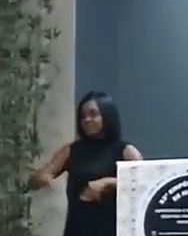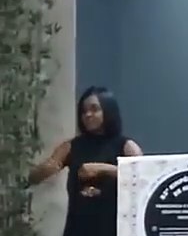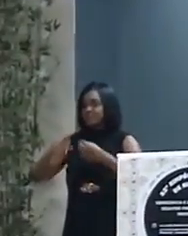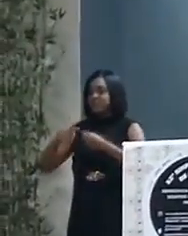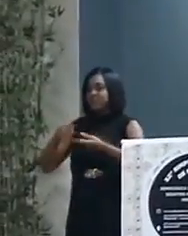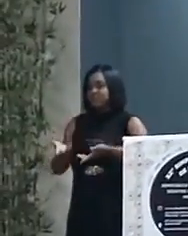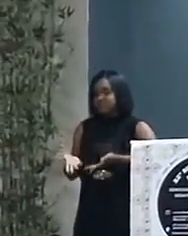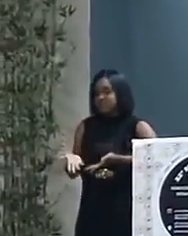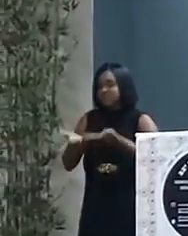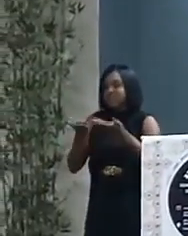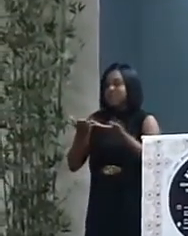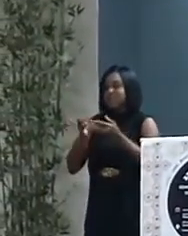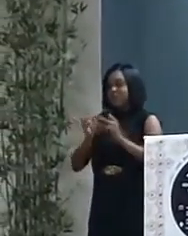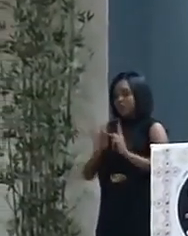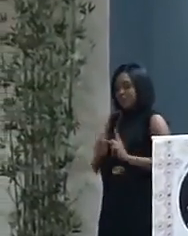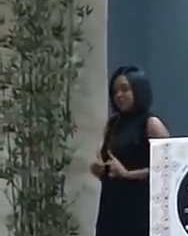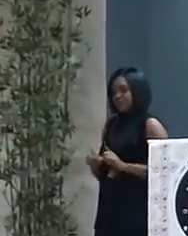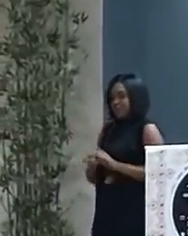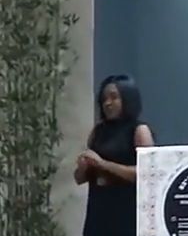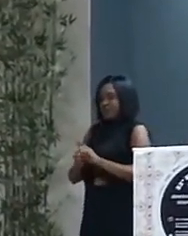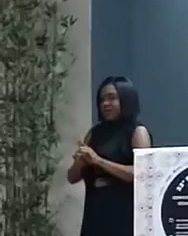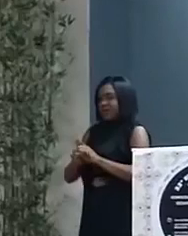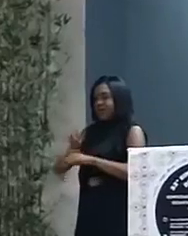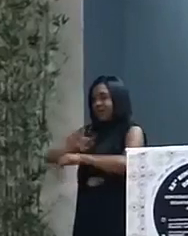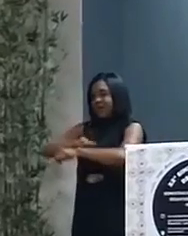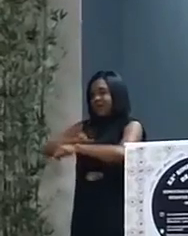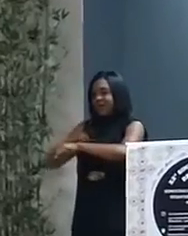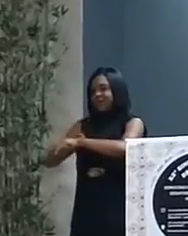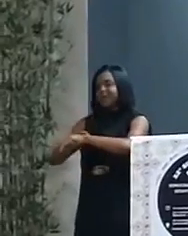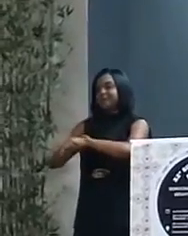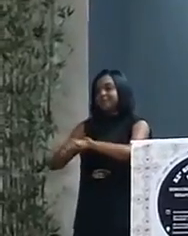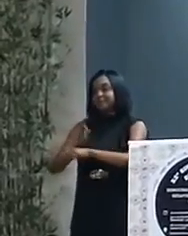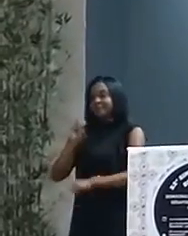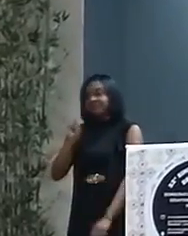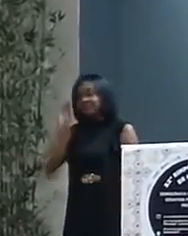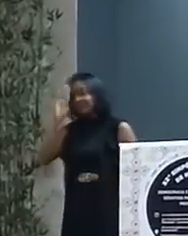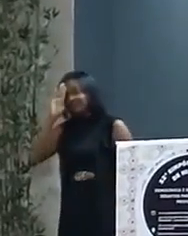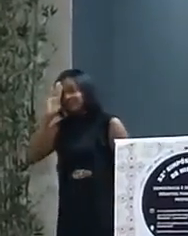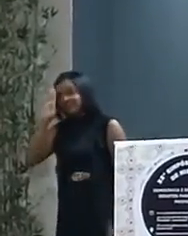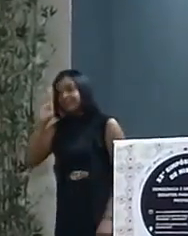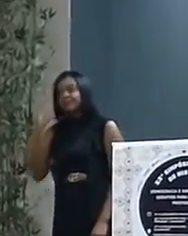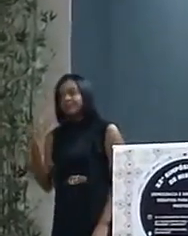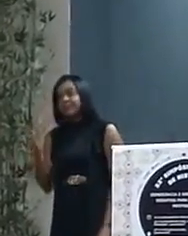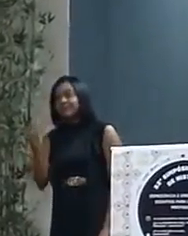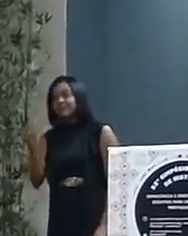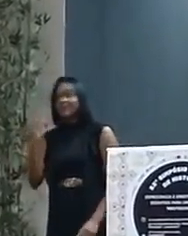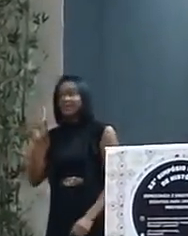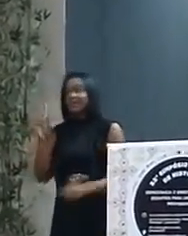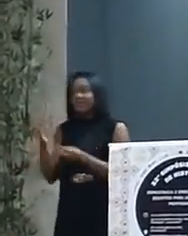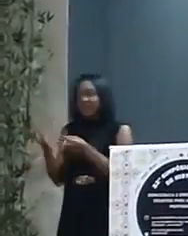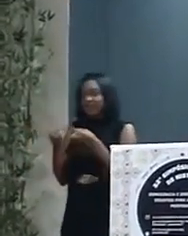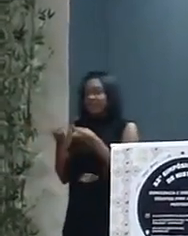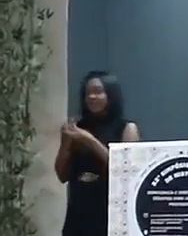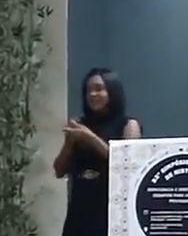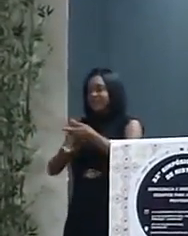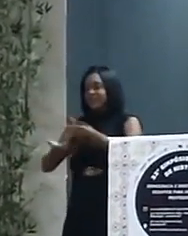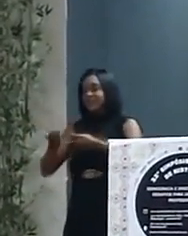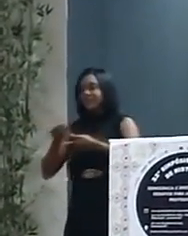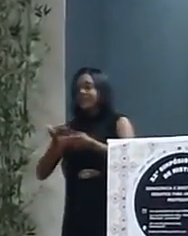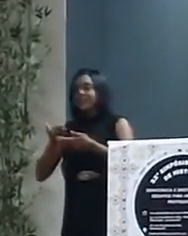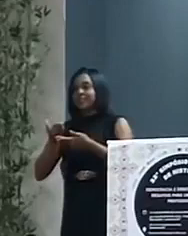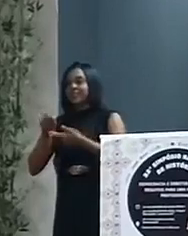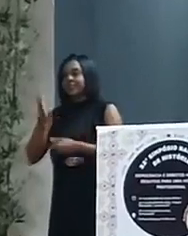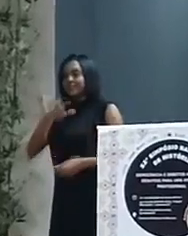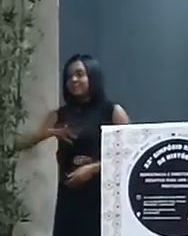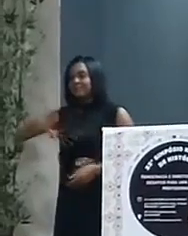prestígio, posição e recursos. É essencial reconhecer que a história é um patrimônio compartilhado por toda a